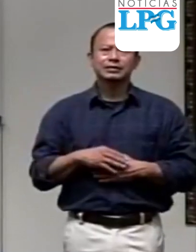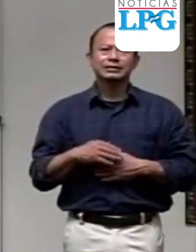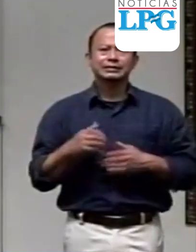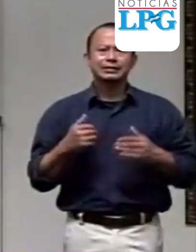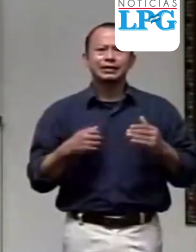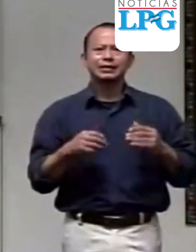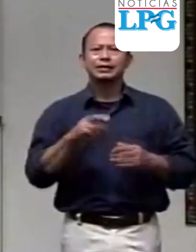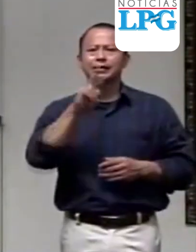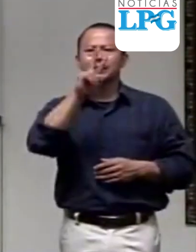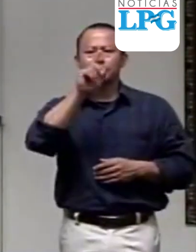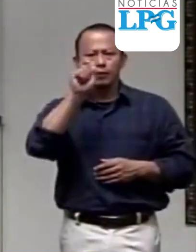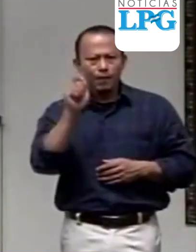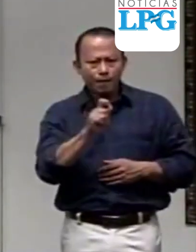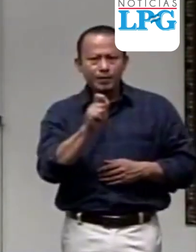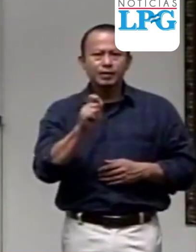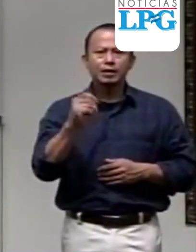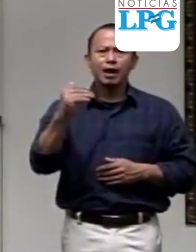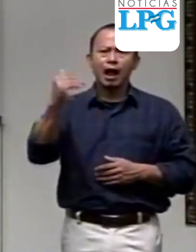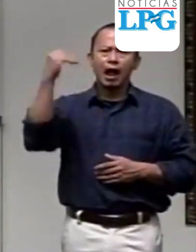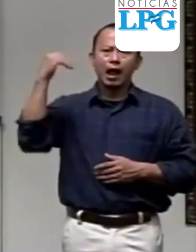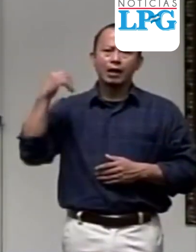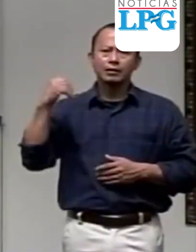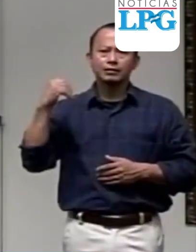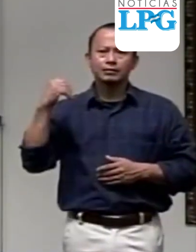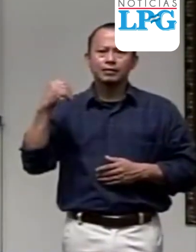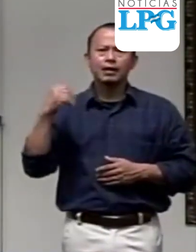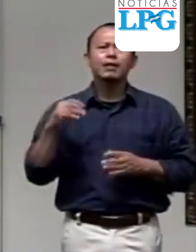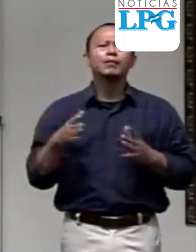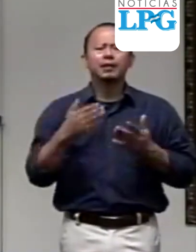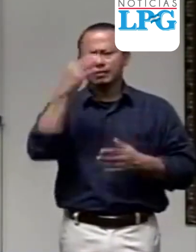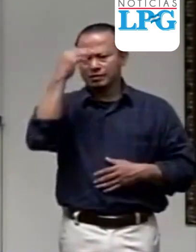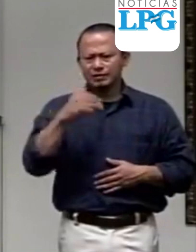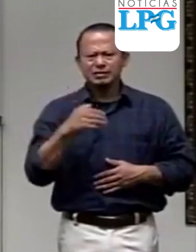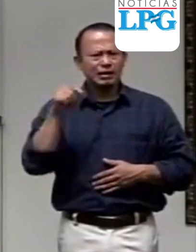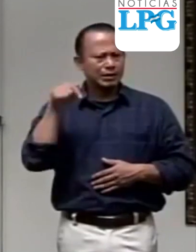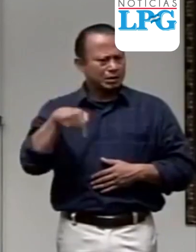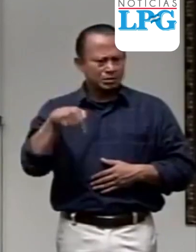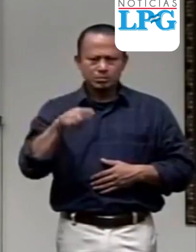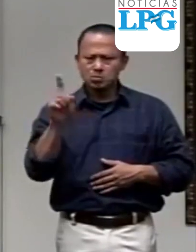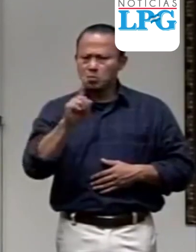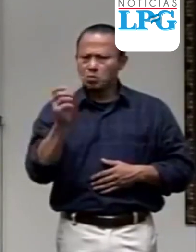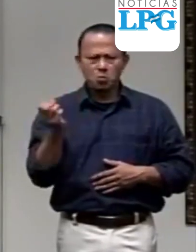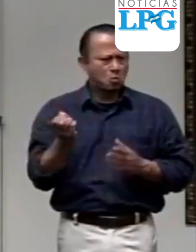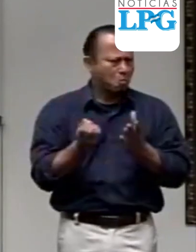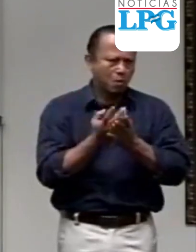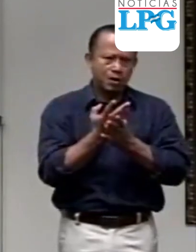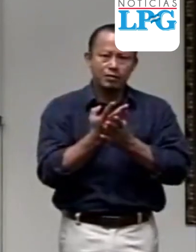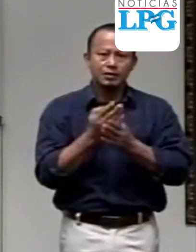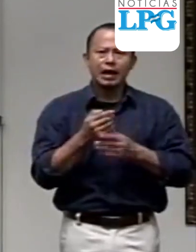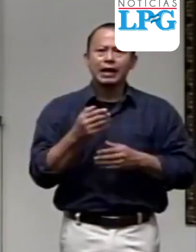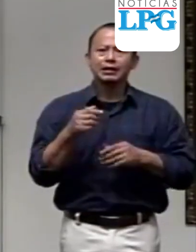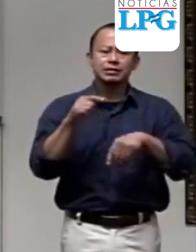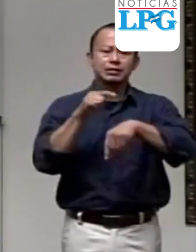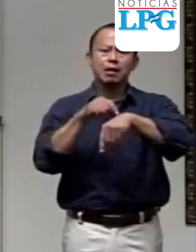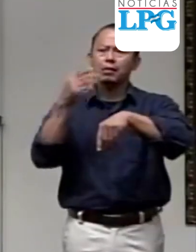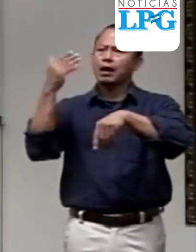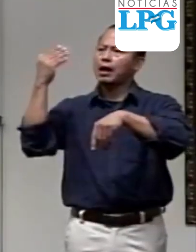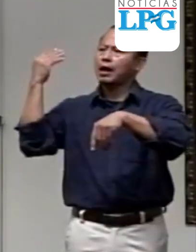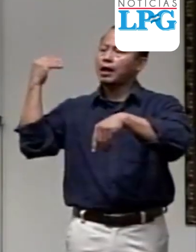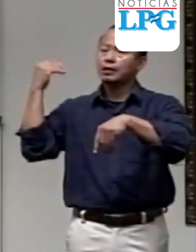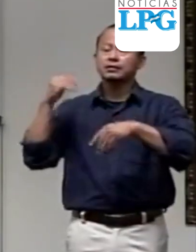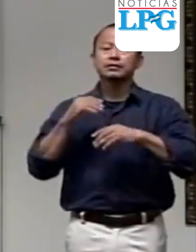años de existencia, esto no es nuevo, esto lo ha vivido ya, hace